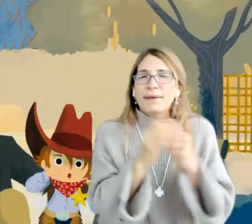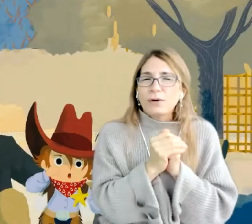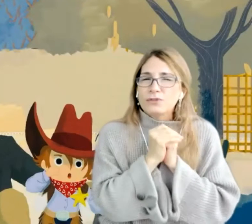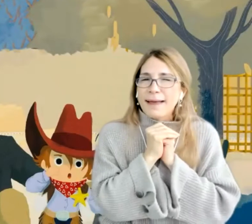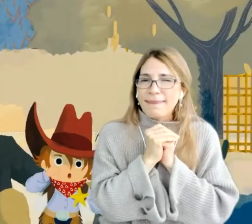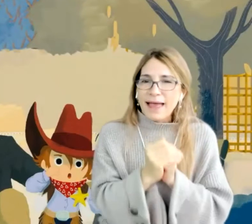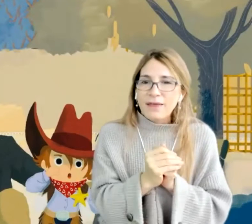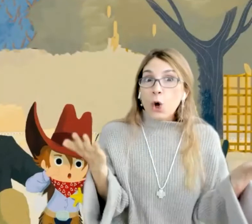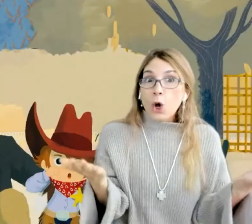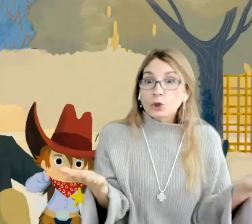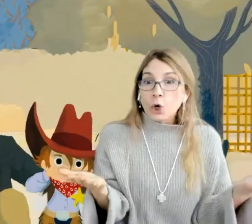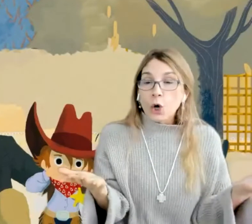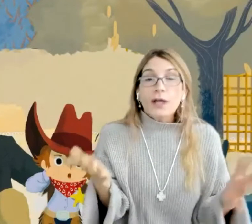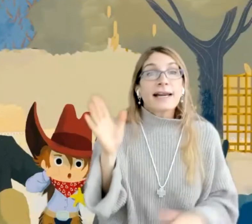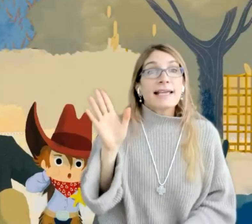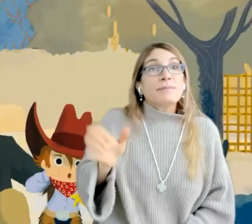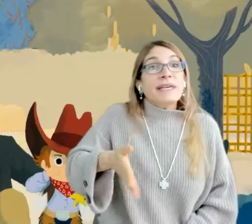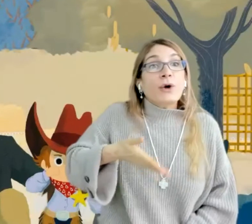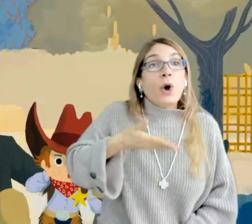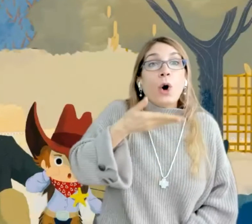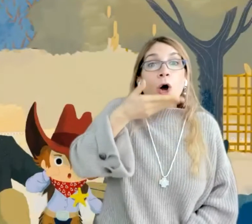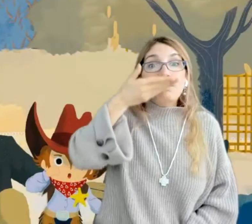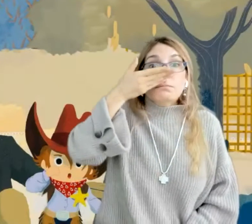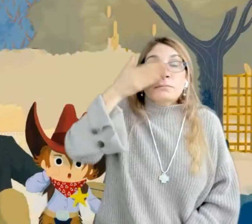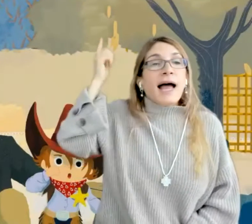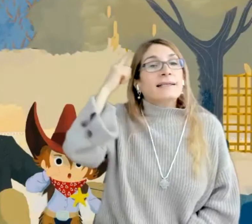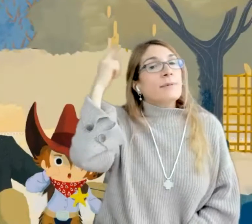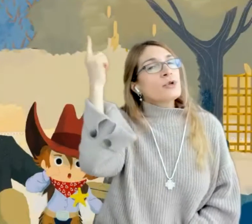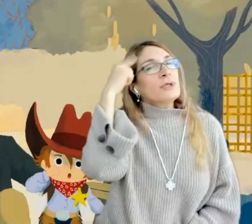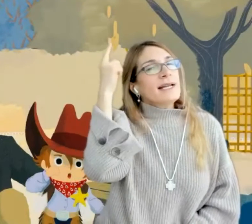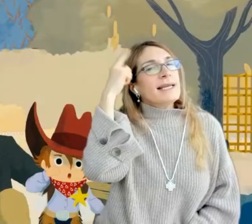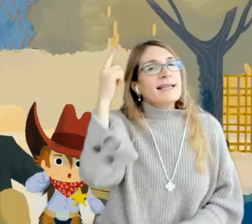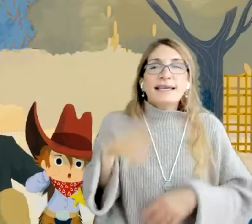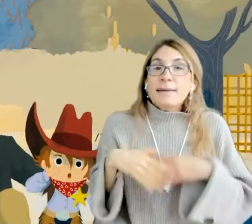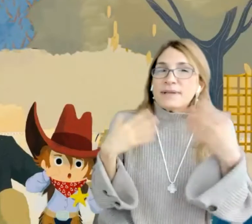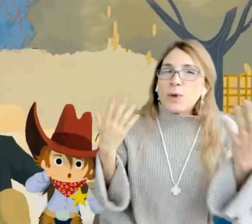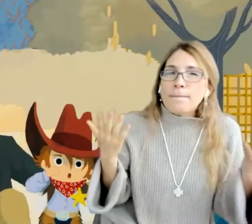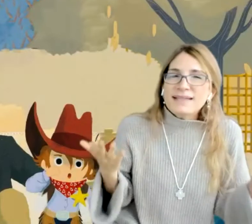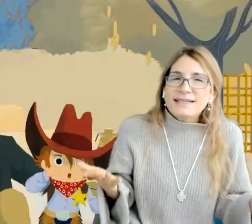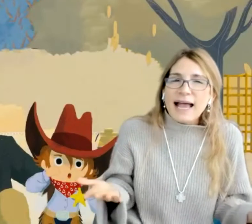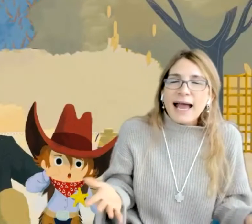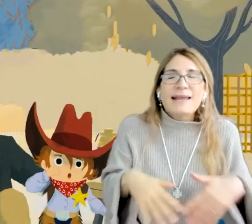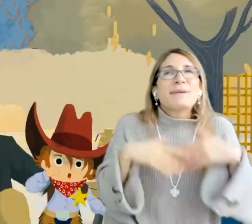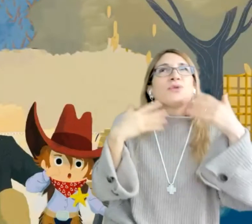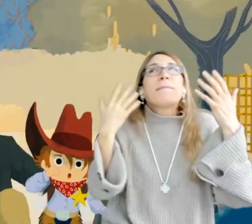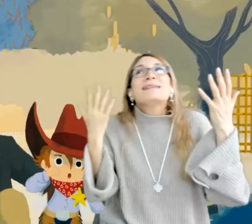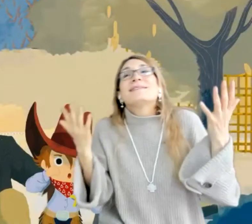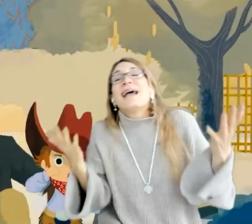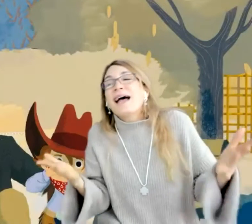haberlos mandado? Otto respiró, activó su inteligencia y empezó a pensar, empezó a pensar,